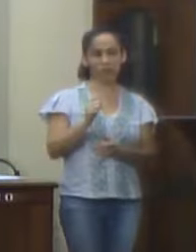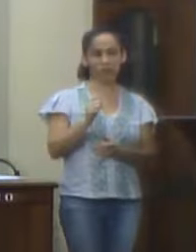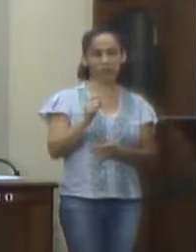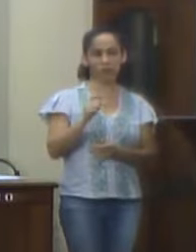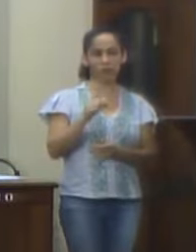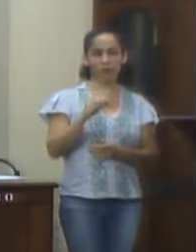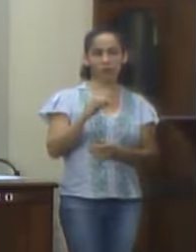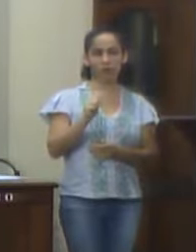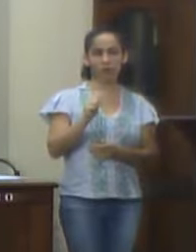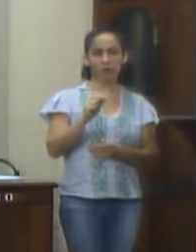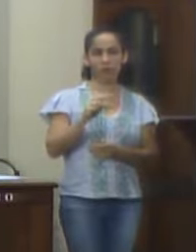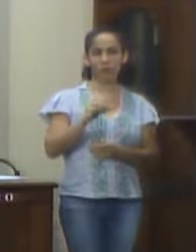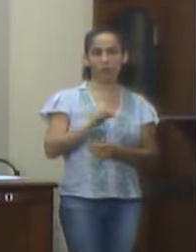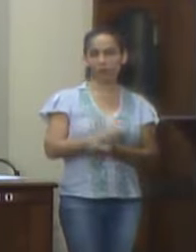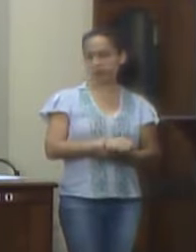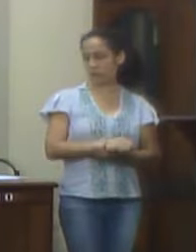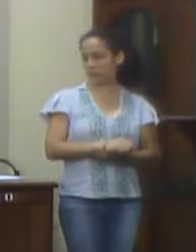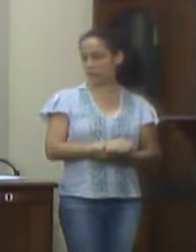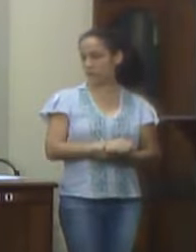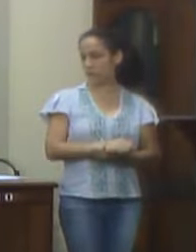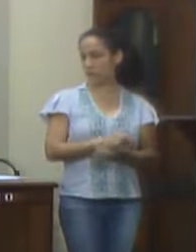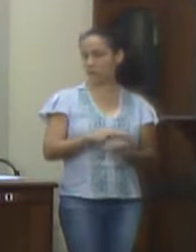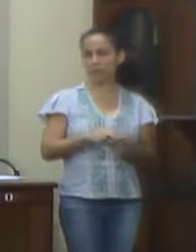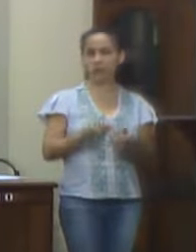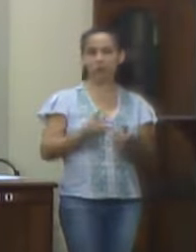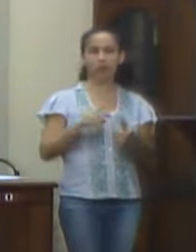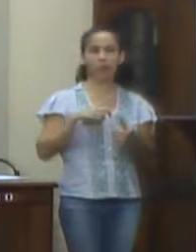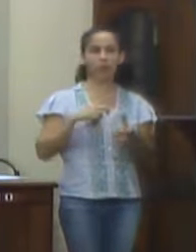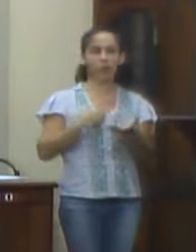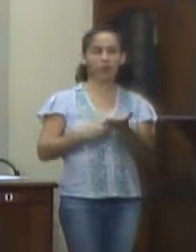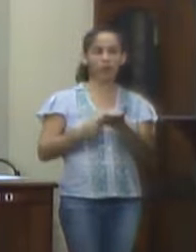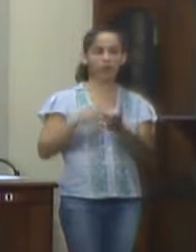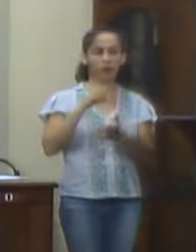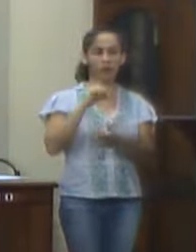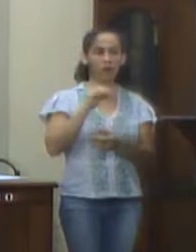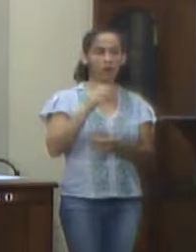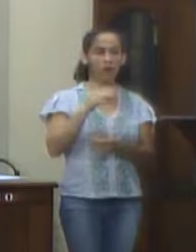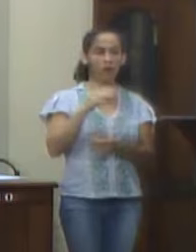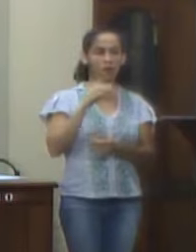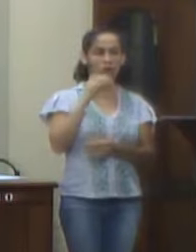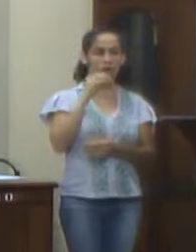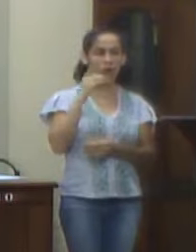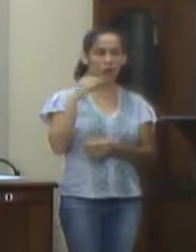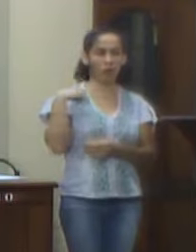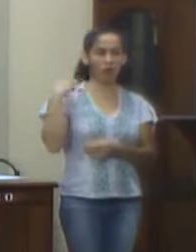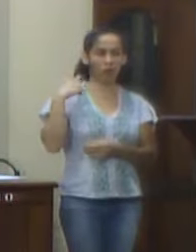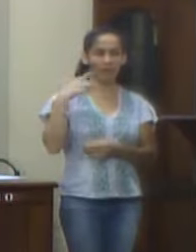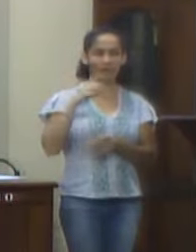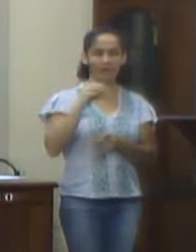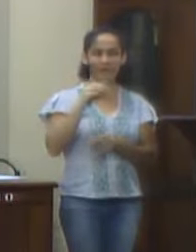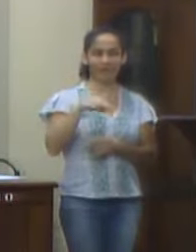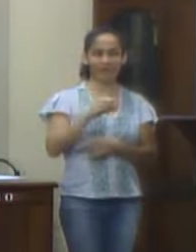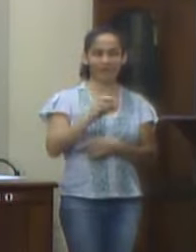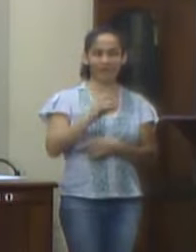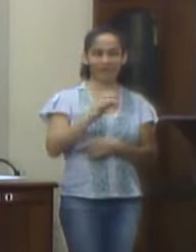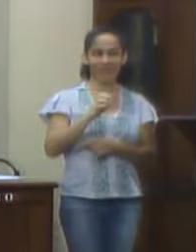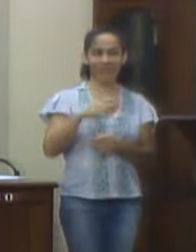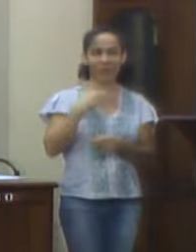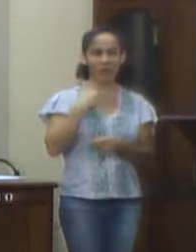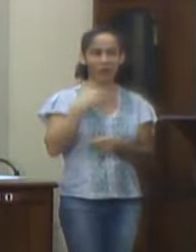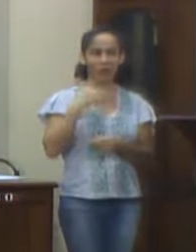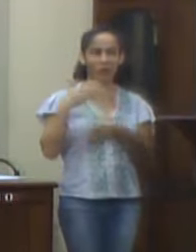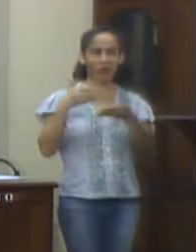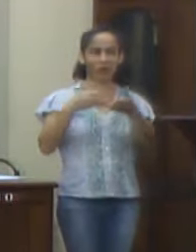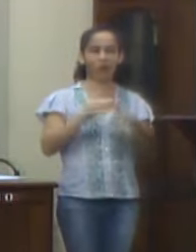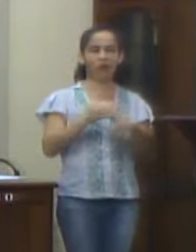oferecida por esta casa legislativa, de iniciativa do vereador David Nogueira, e informa a impossibilidade de comparecimento em virtude da